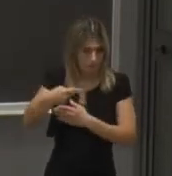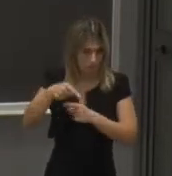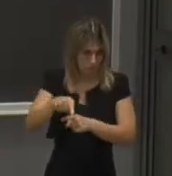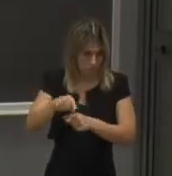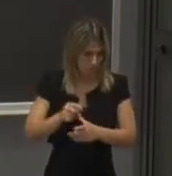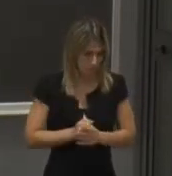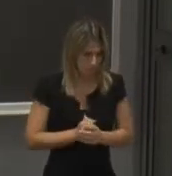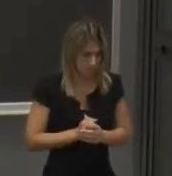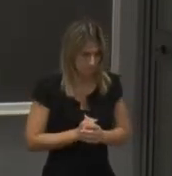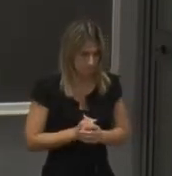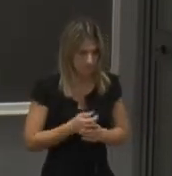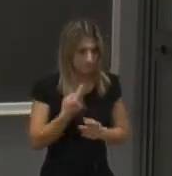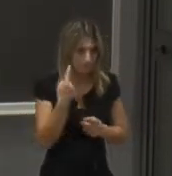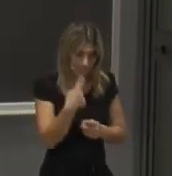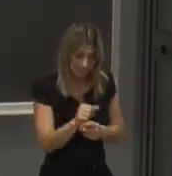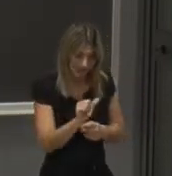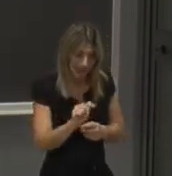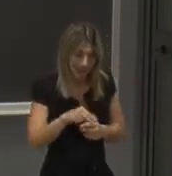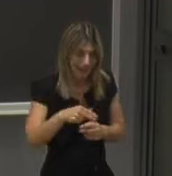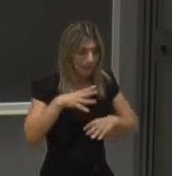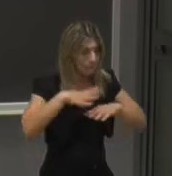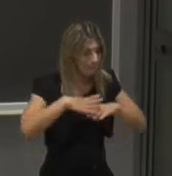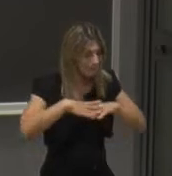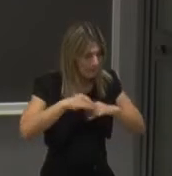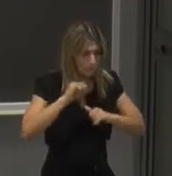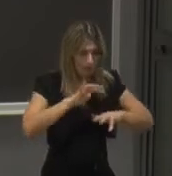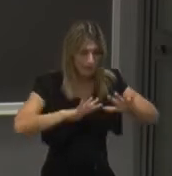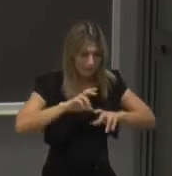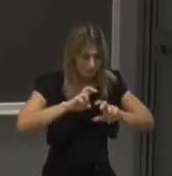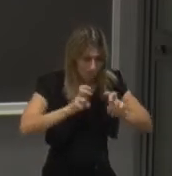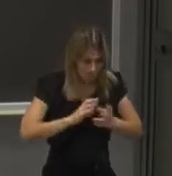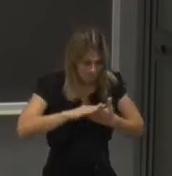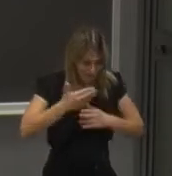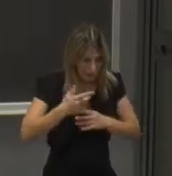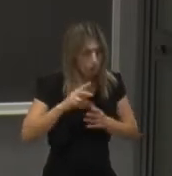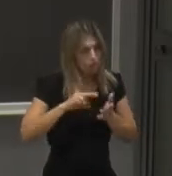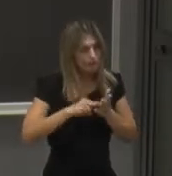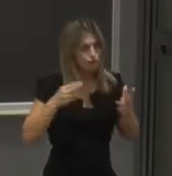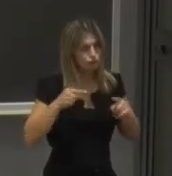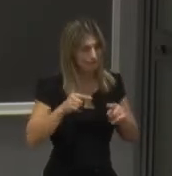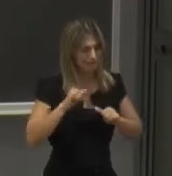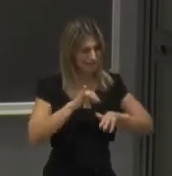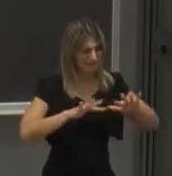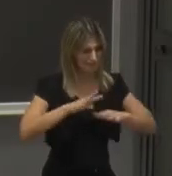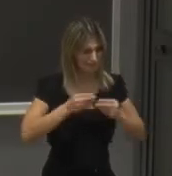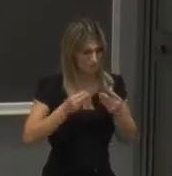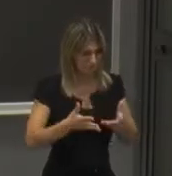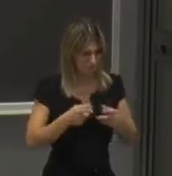il nostro dipartimento Alan Turing è stato un matematico, un informatico, un ingegnere dell'informazione e